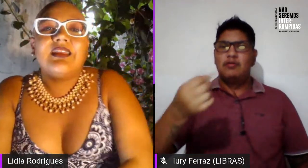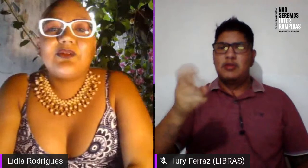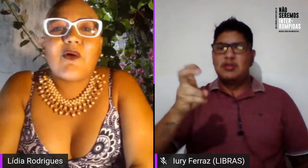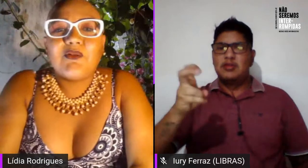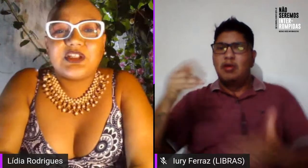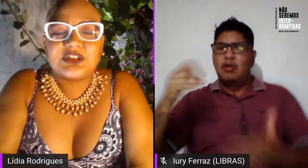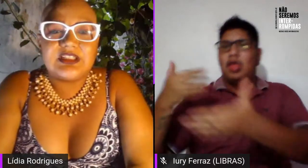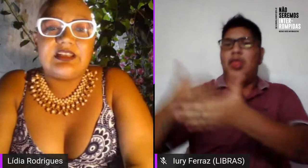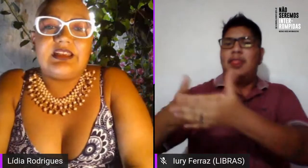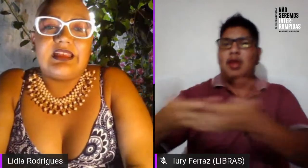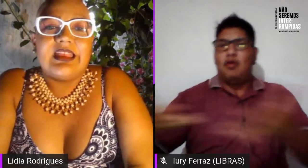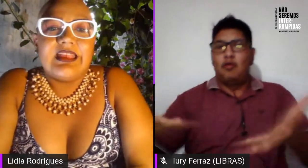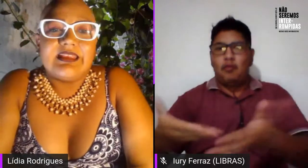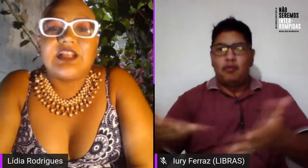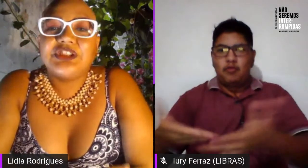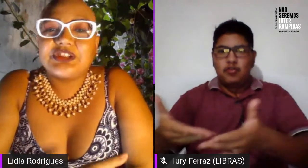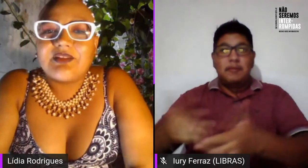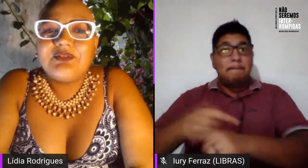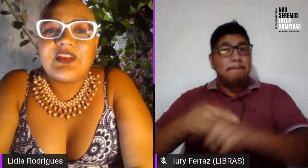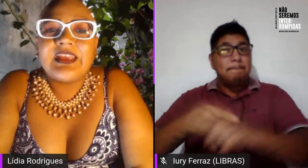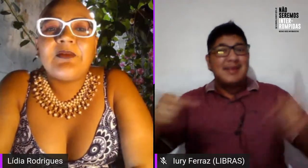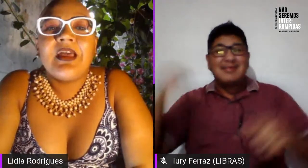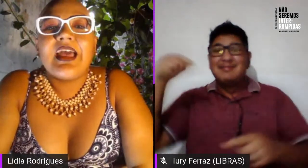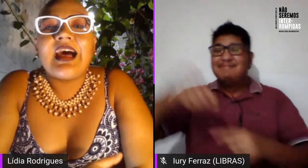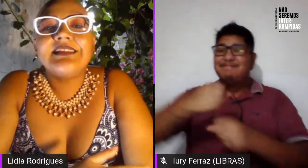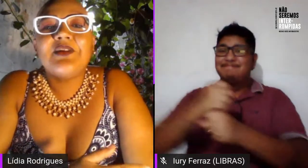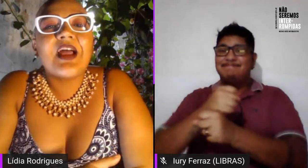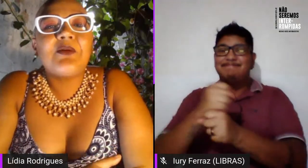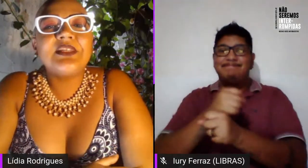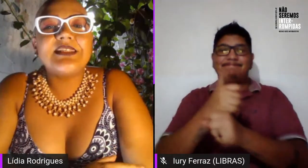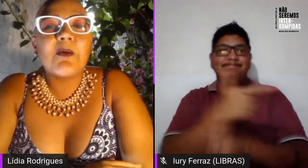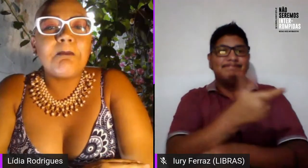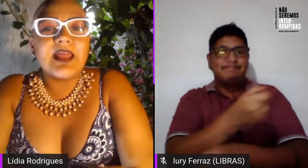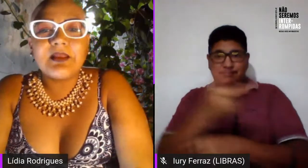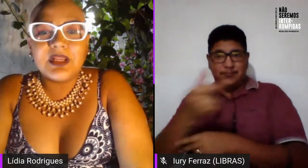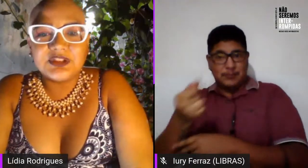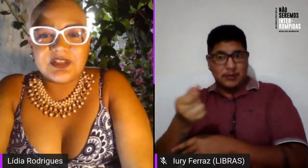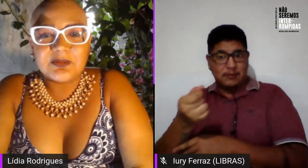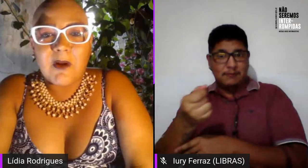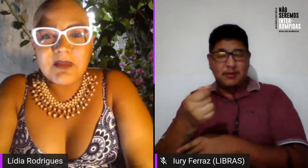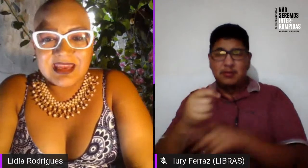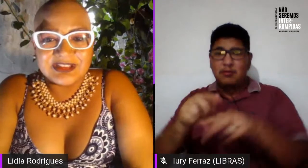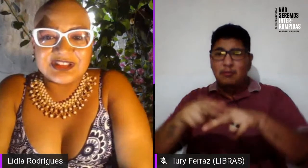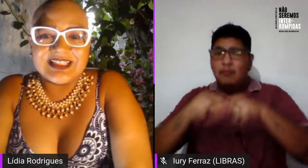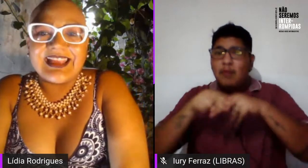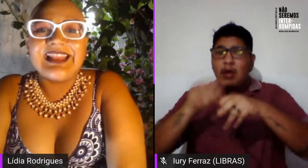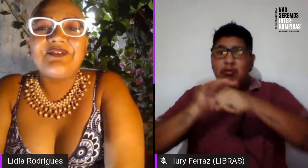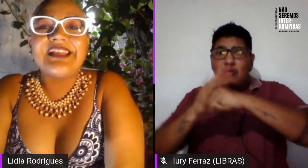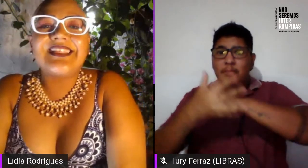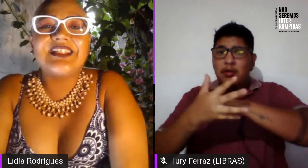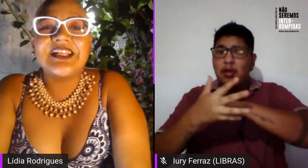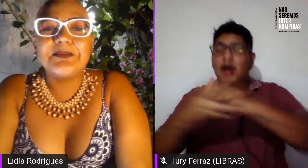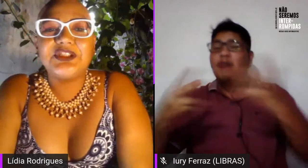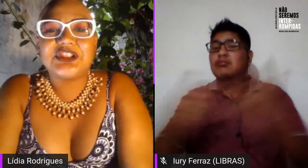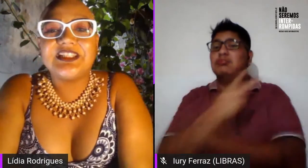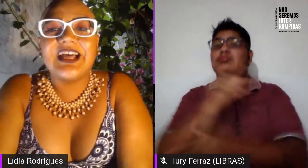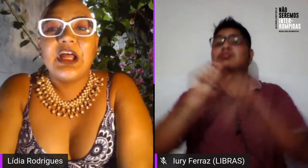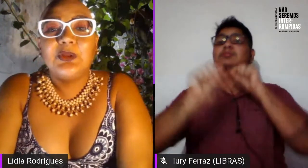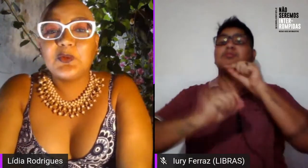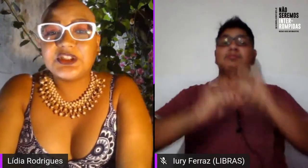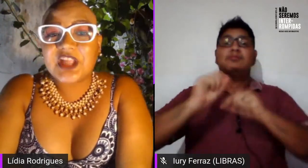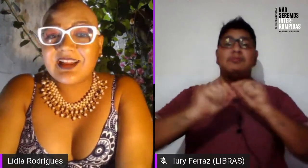do Covid que a gente está vivendo, a ação vai acontecer completamente virtualmente. Ela vai ser